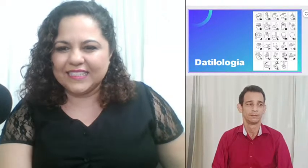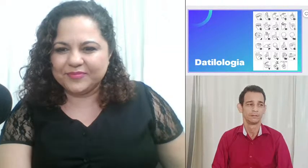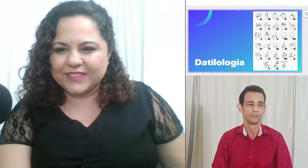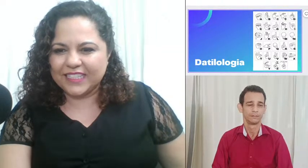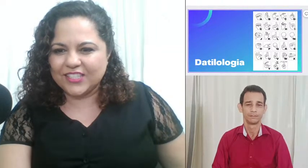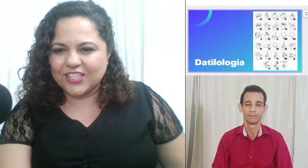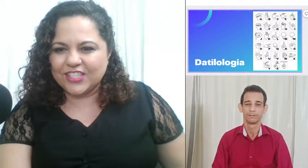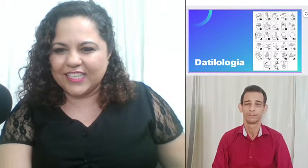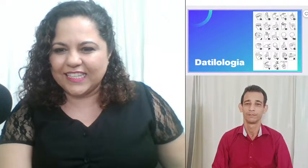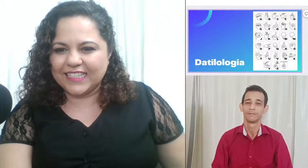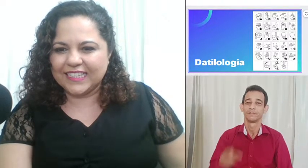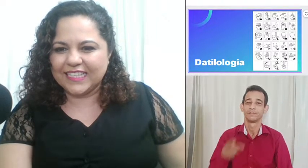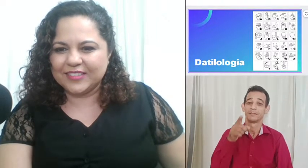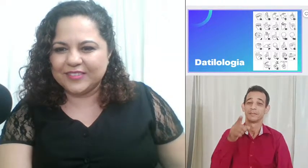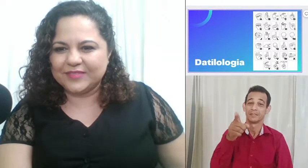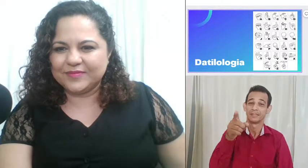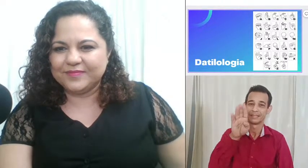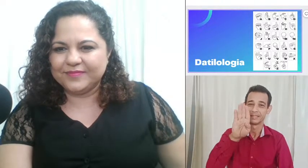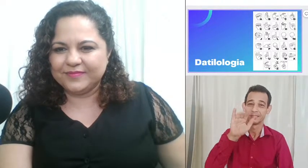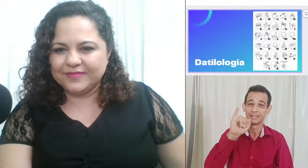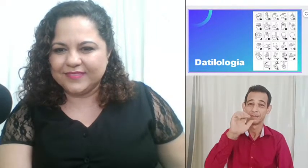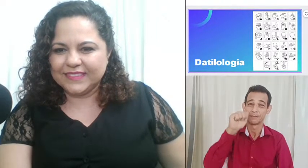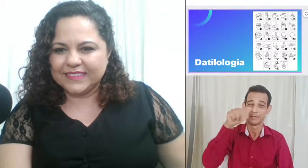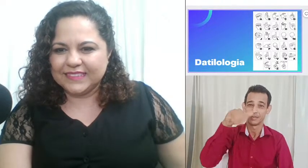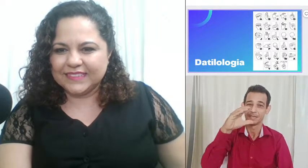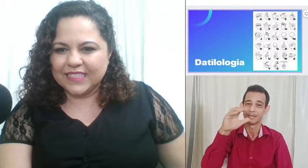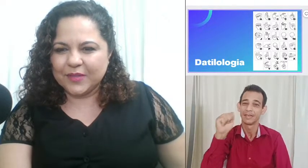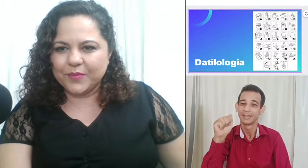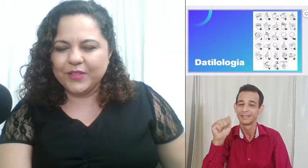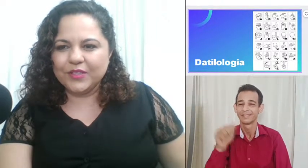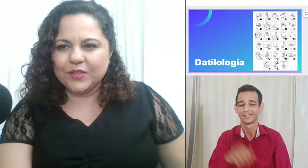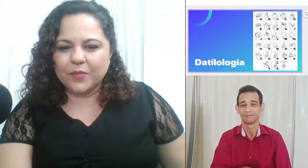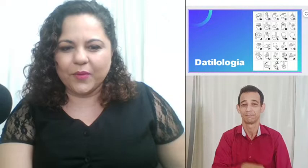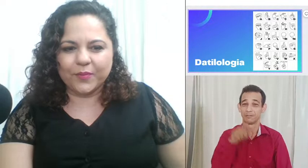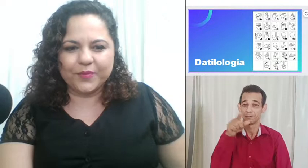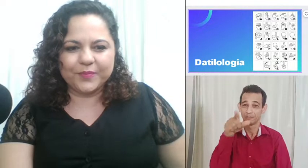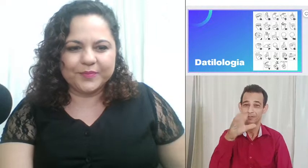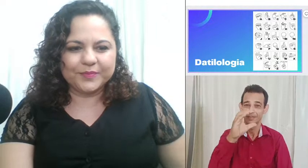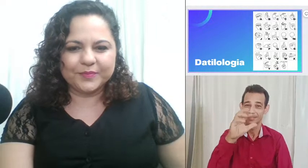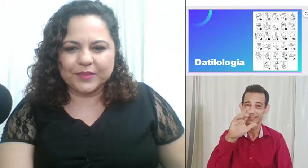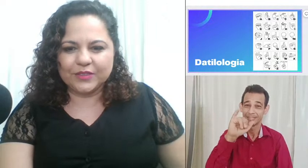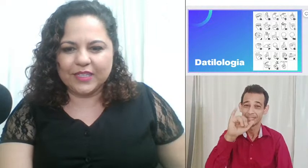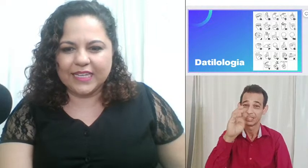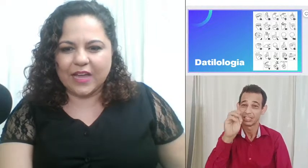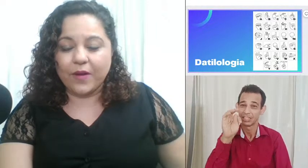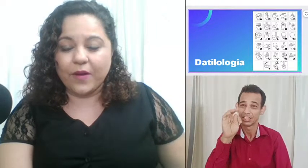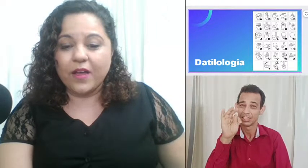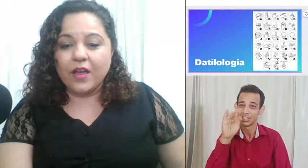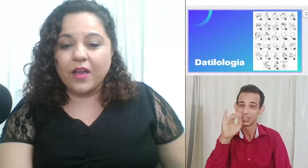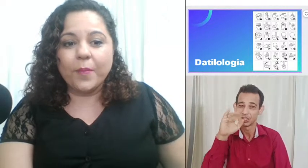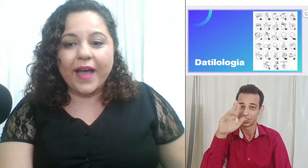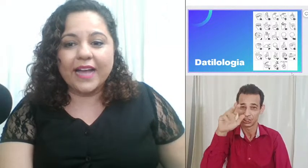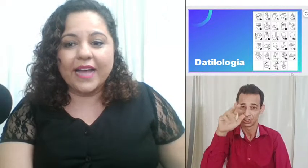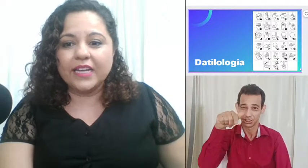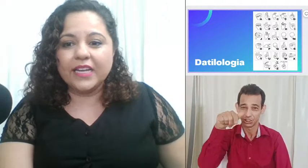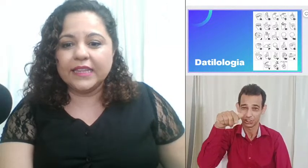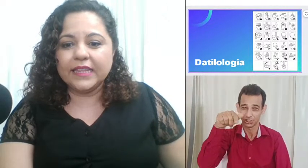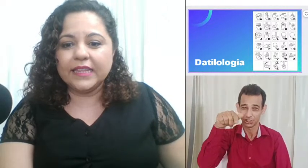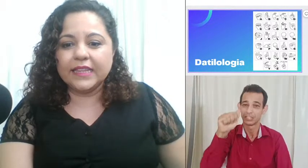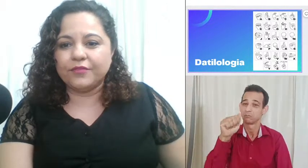Bianca, Cristina, muito bom, muito legal. Compartilhem também o vídeo